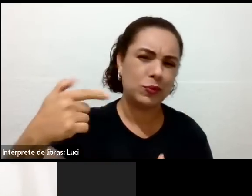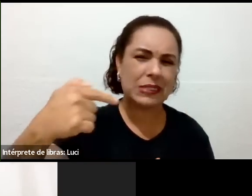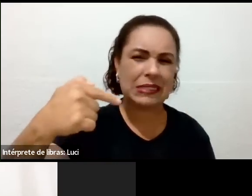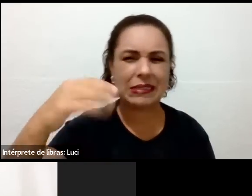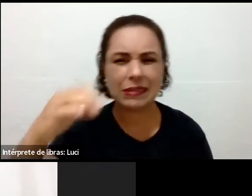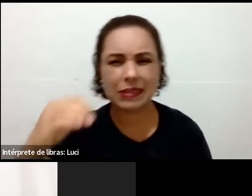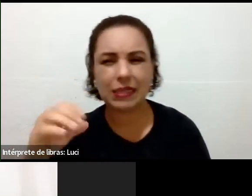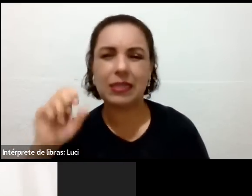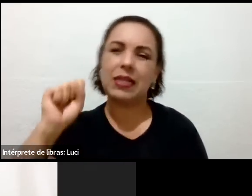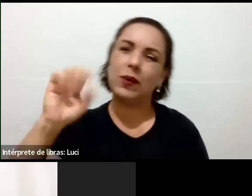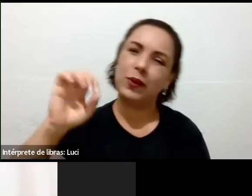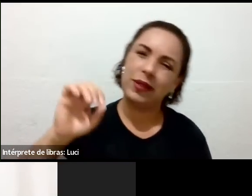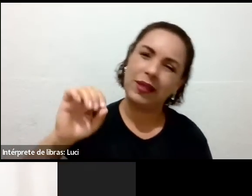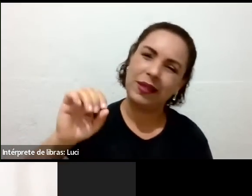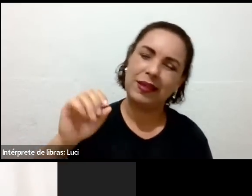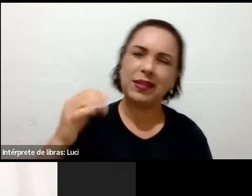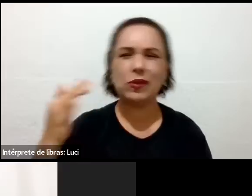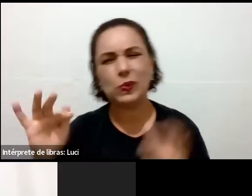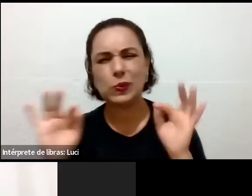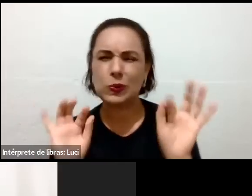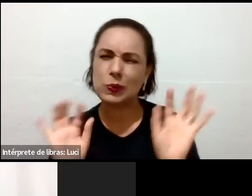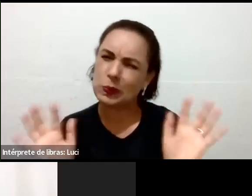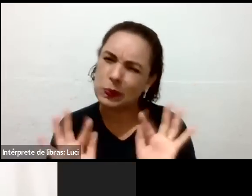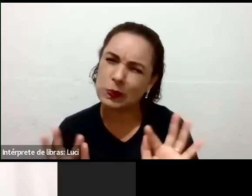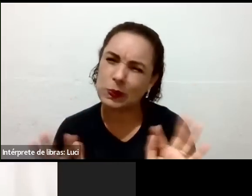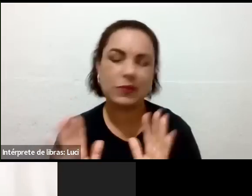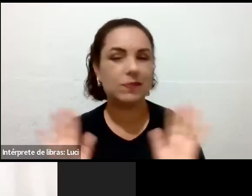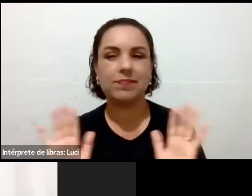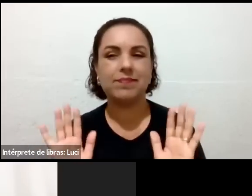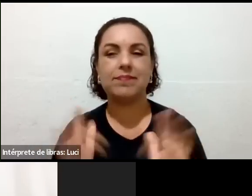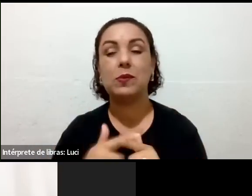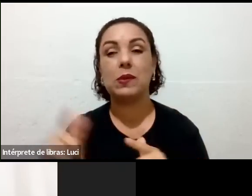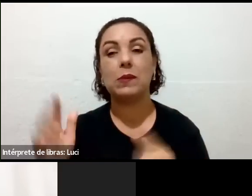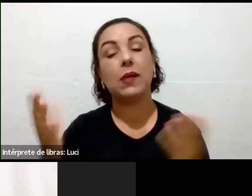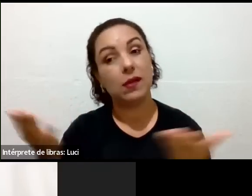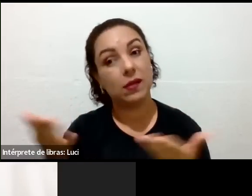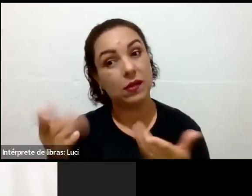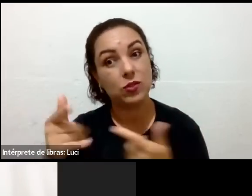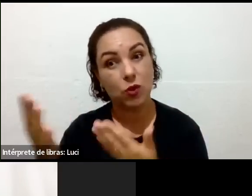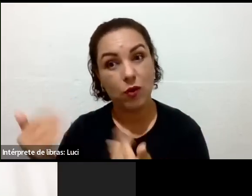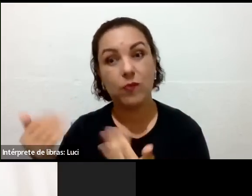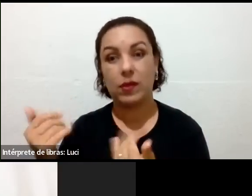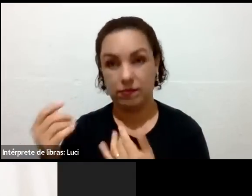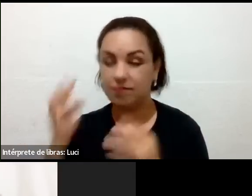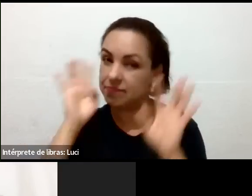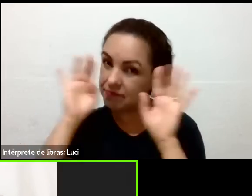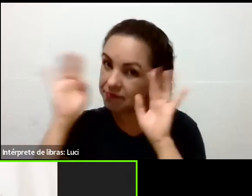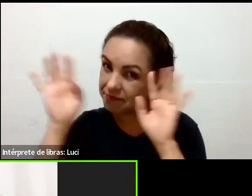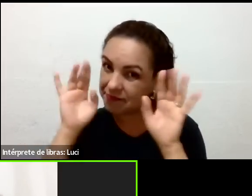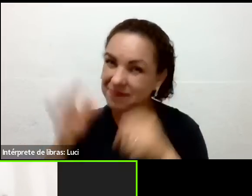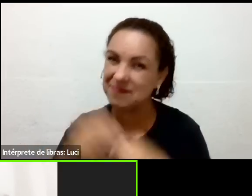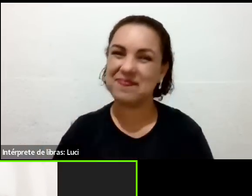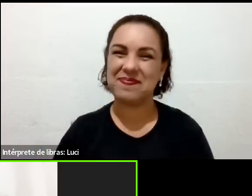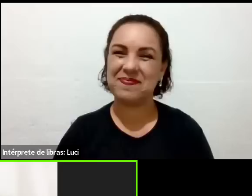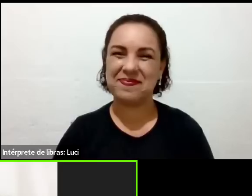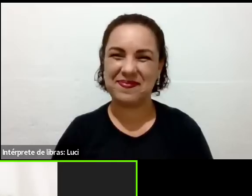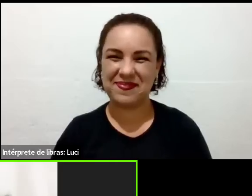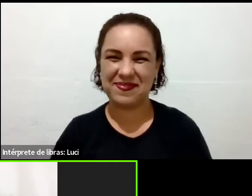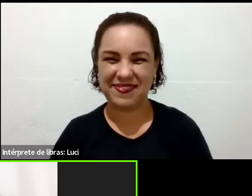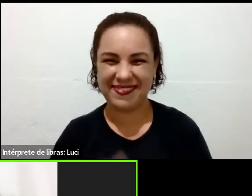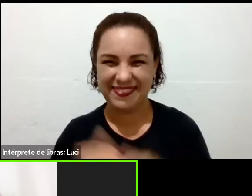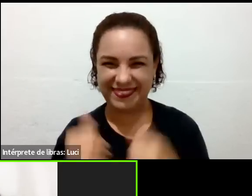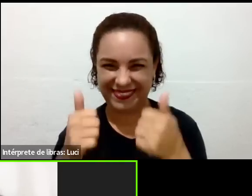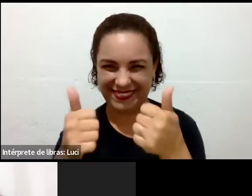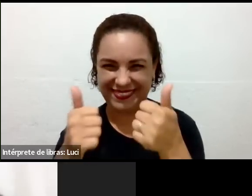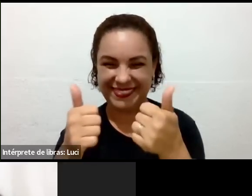andorzinho ou outra, não tem problema não, mas nós estamos muito jovens para ter problema agora, tá bom? Agora, começa a cuidar logo, né?